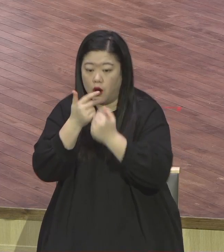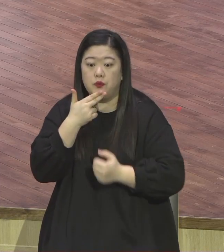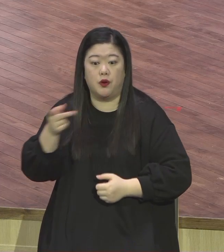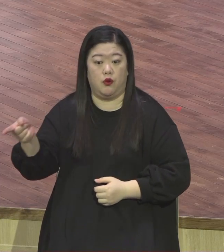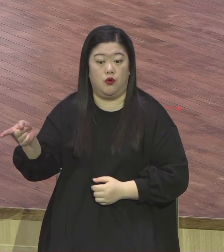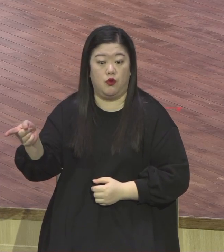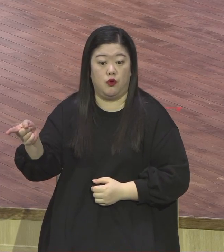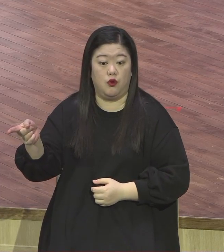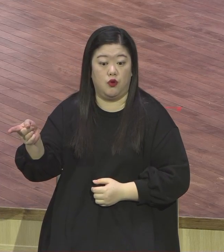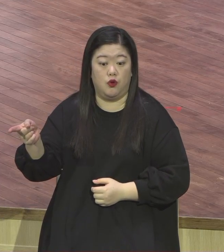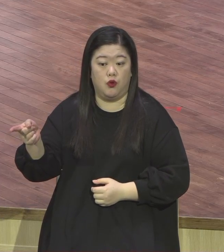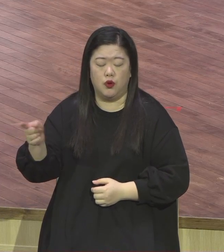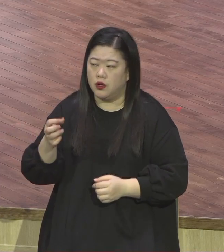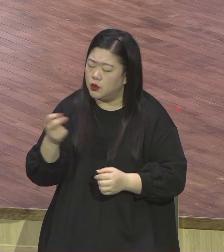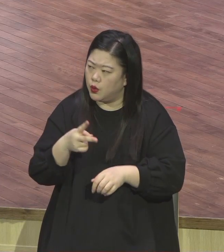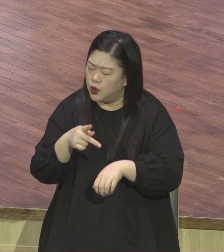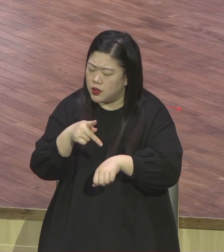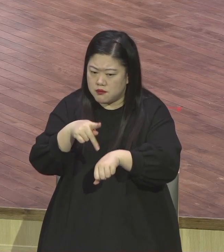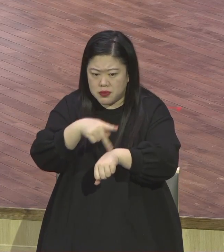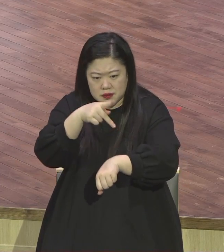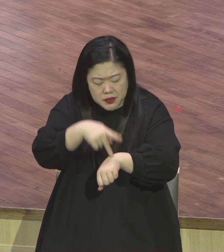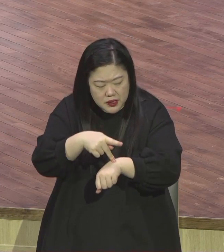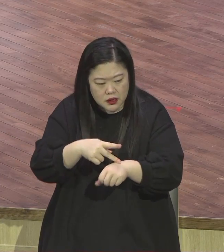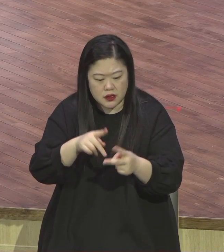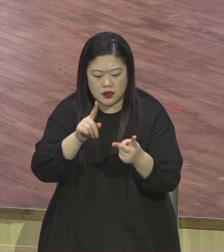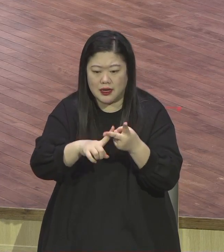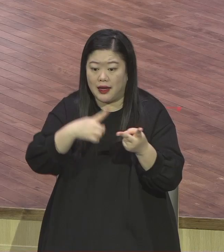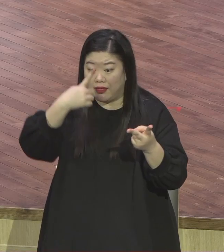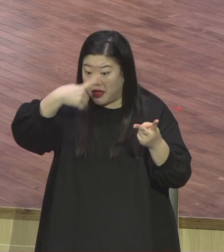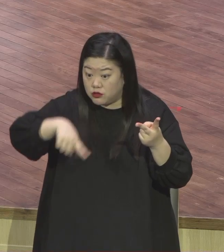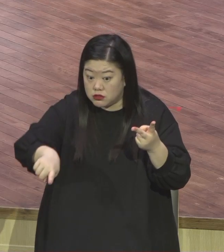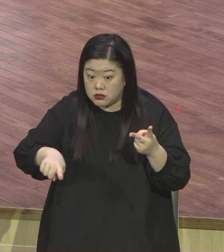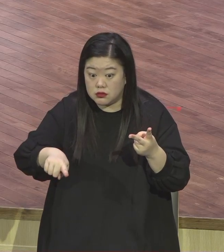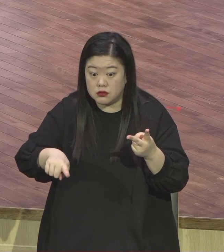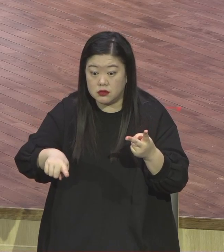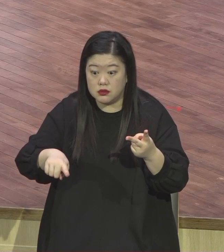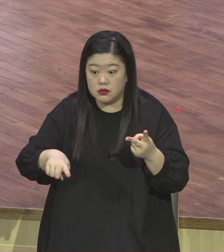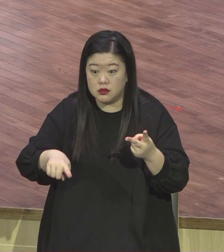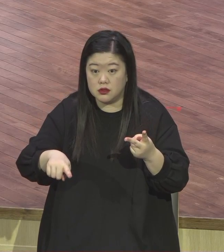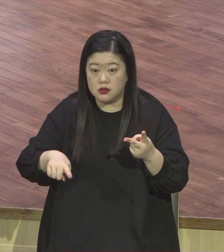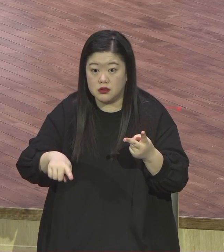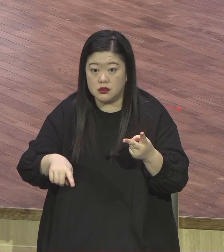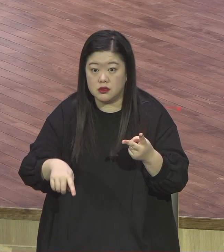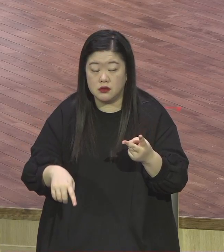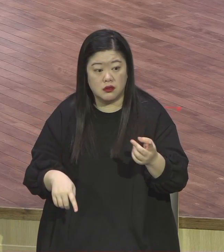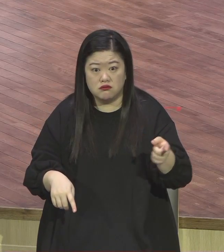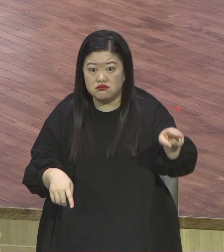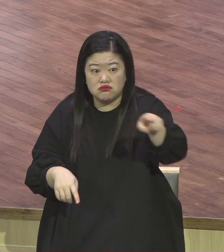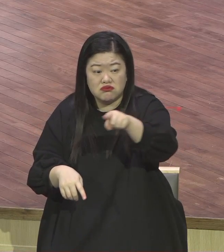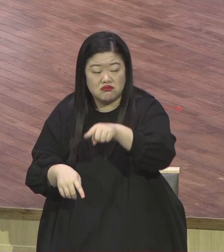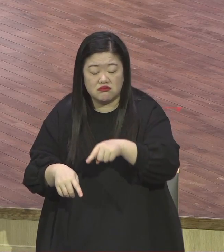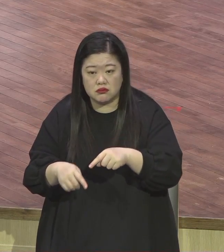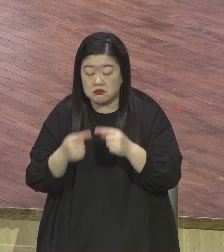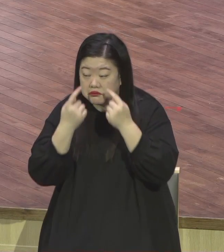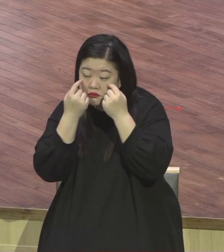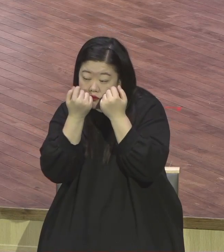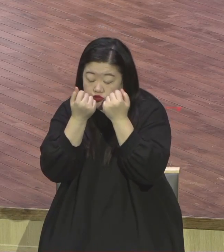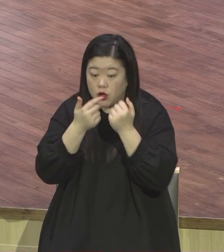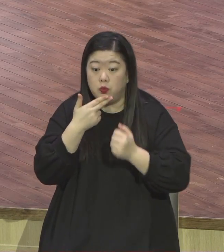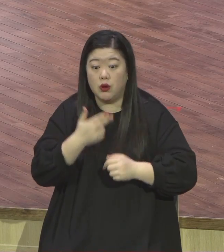뭐 저 태국 동남아 가도 눈치랑 외국은 말할 것도 없고 말할 것도 없고 전혀 그런 게 없어요